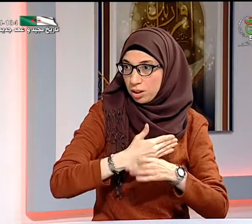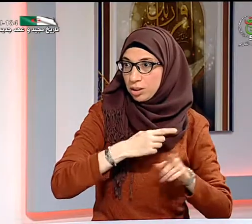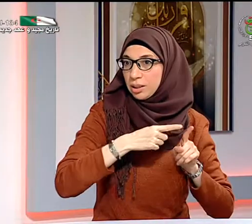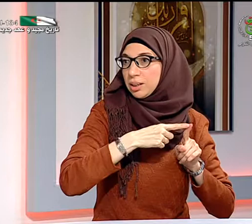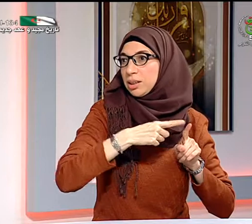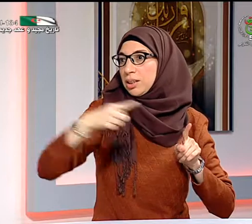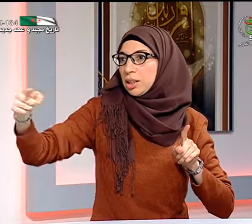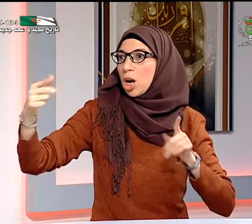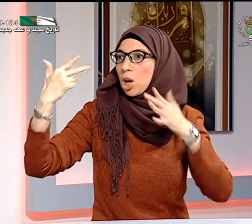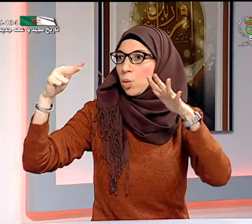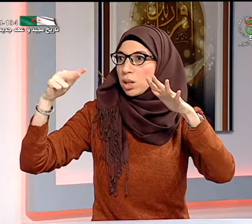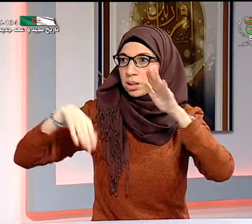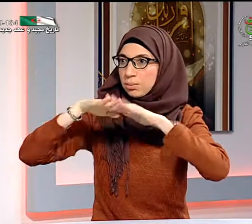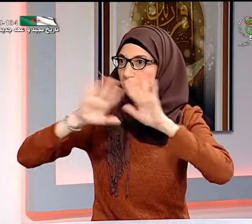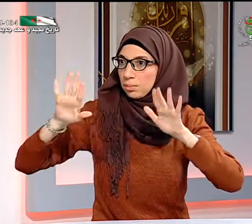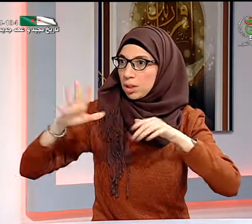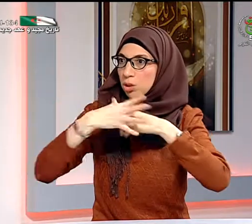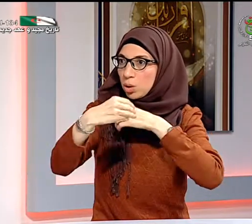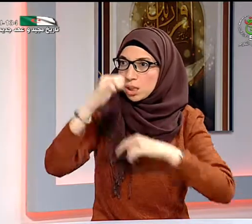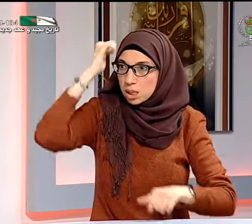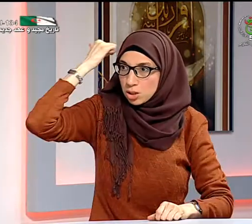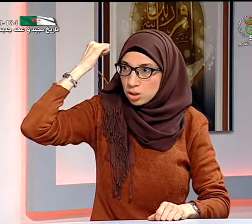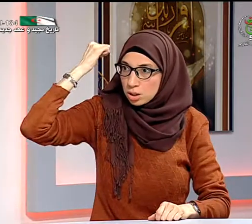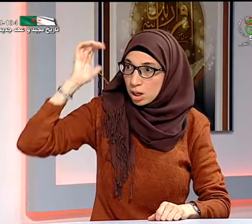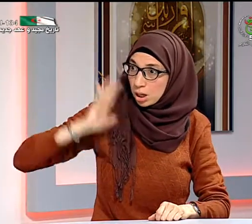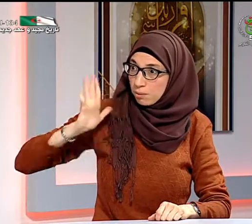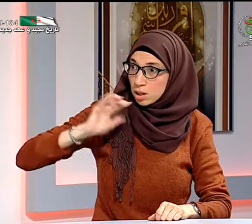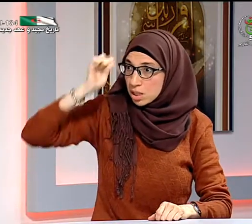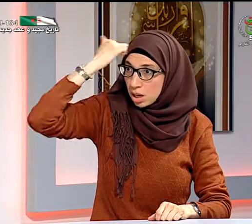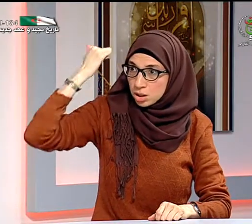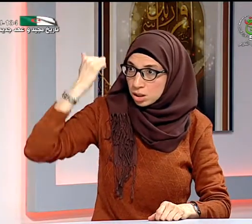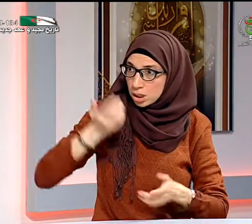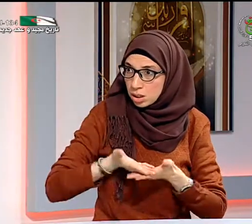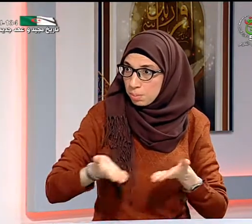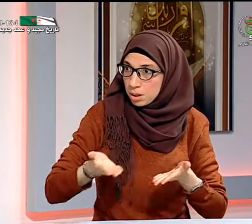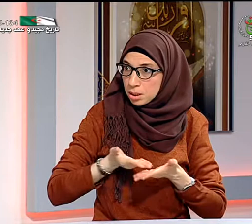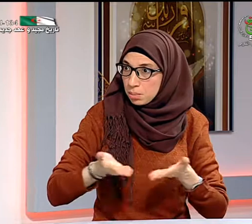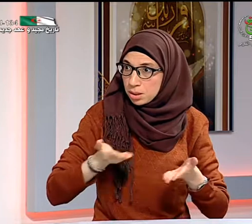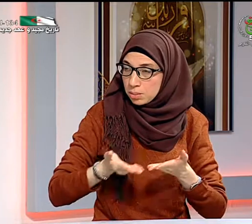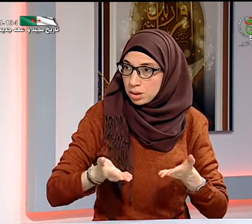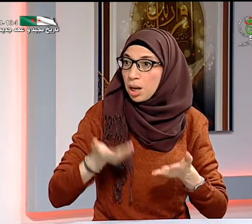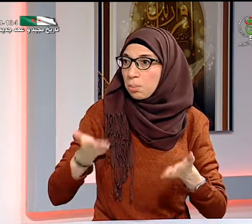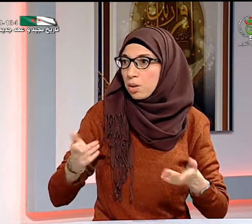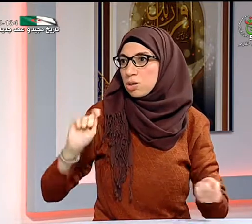عندما التحقت بالمدرسة يعني من السنة الأولى إلى السنة الثامنة وبعد ذلك